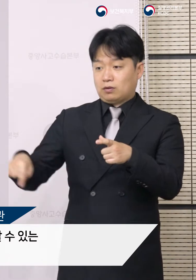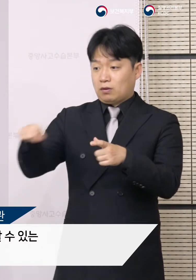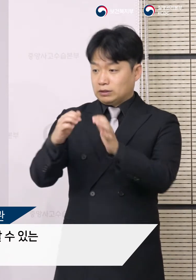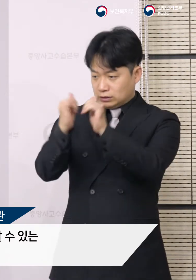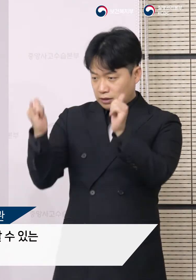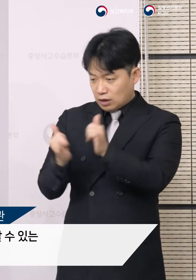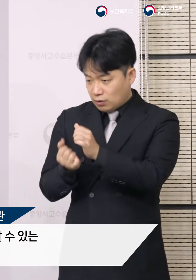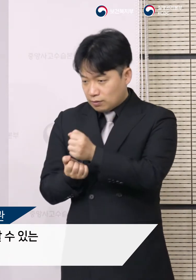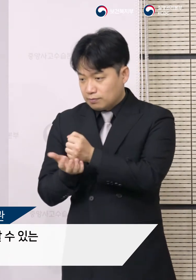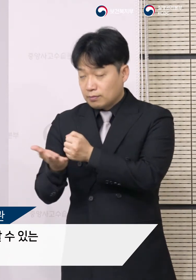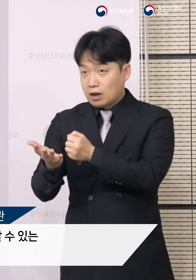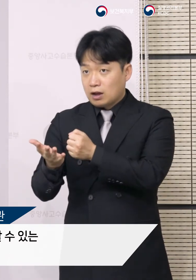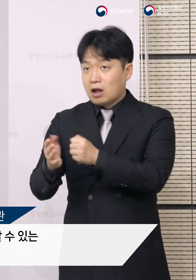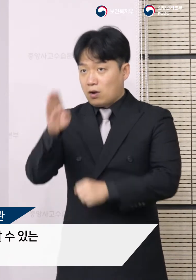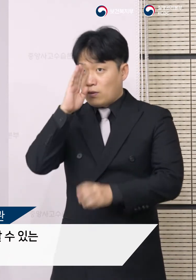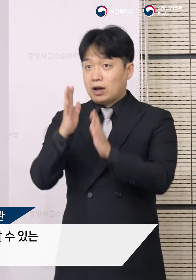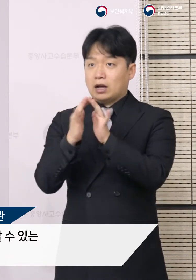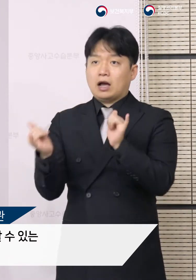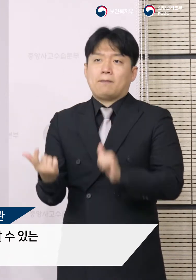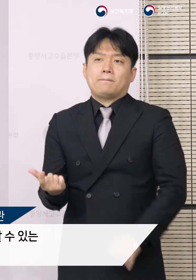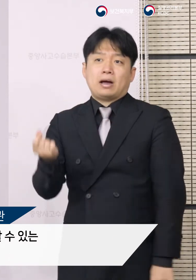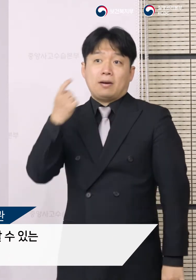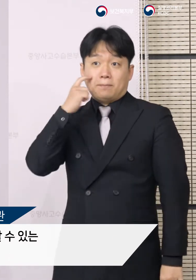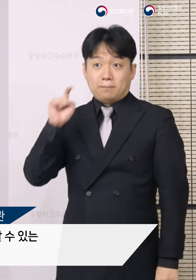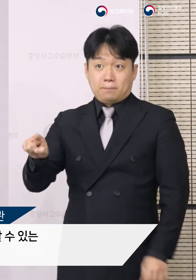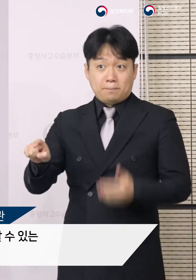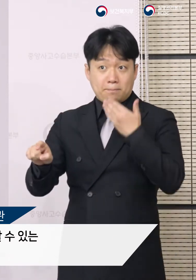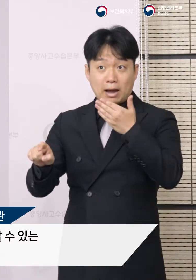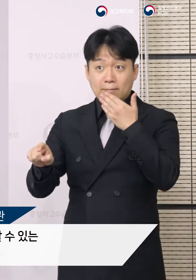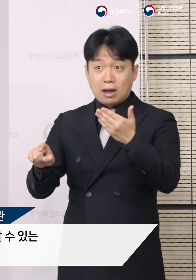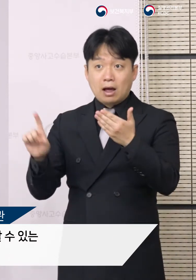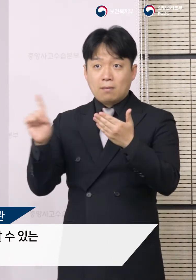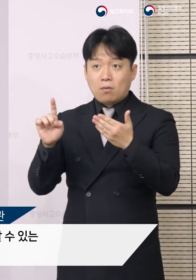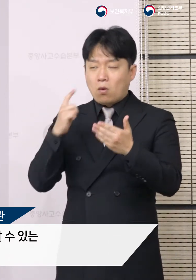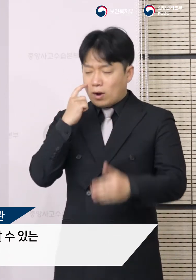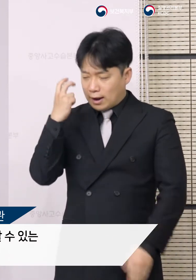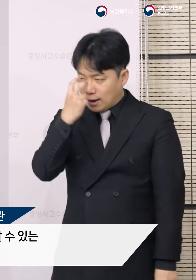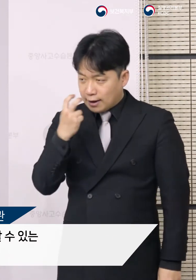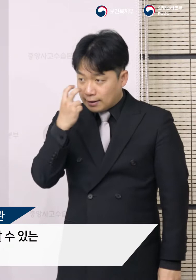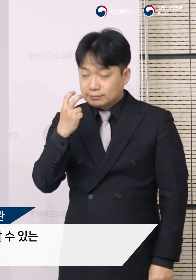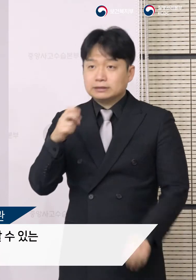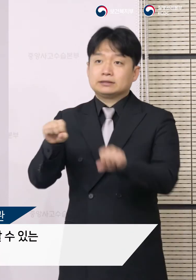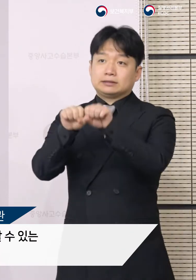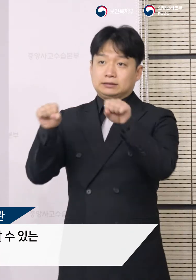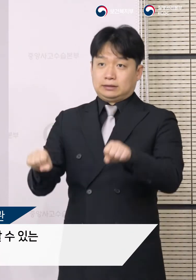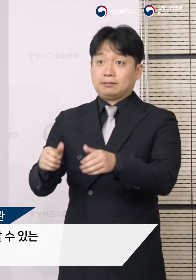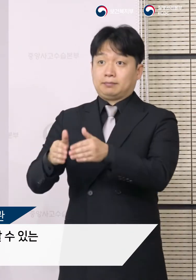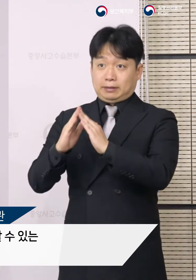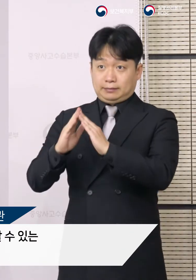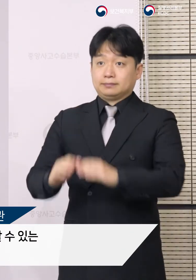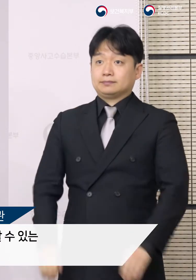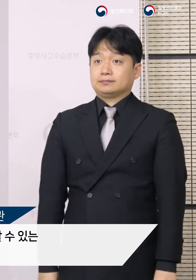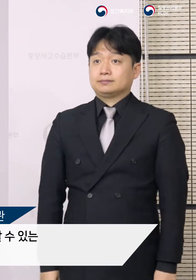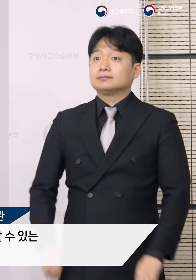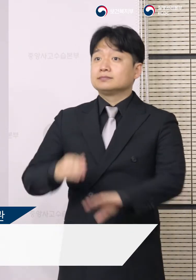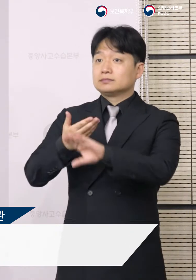코로나19 환자를 보다 일찍 발견할 수 있는 상시적인 감시체계를 구축하겠습니다.